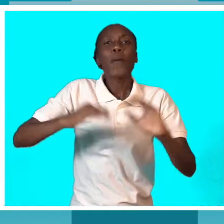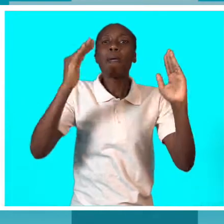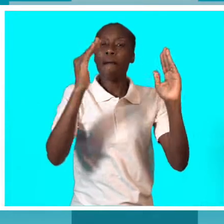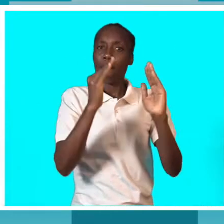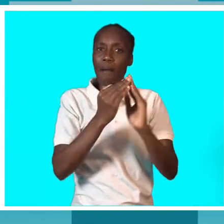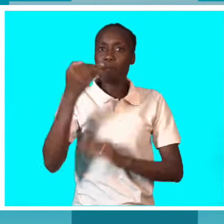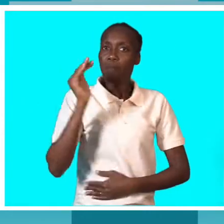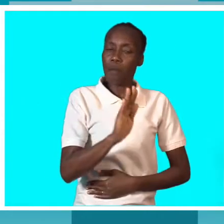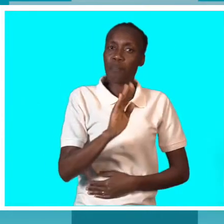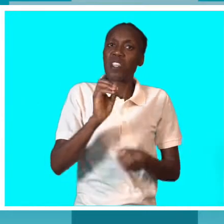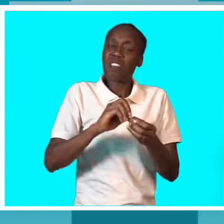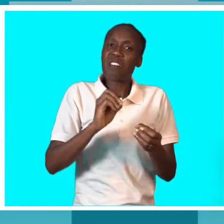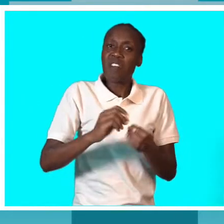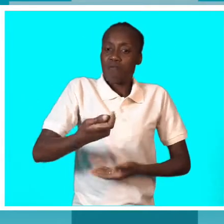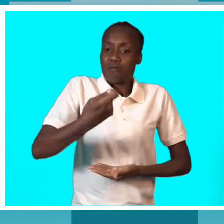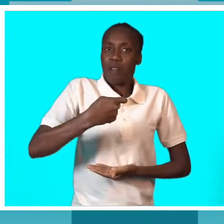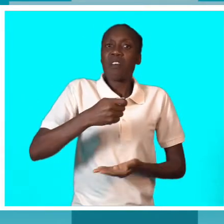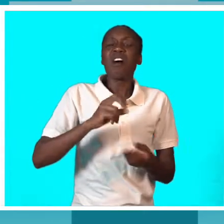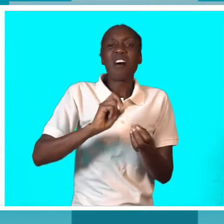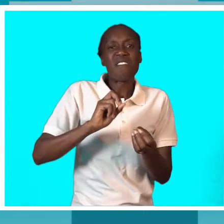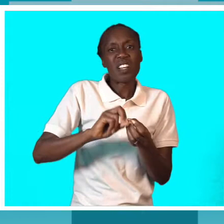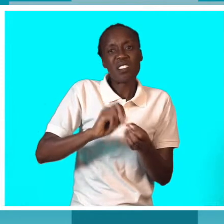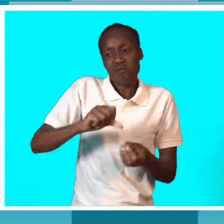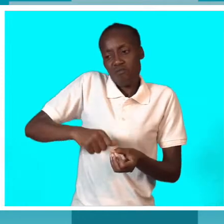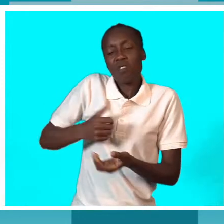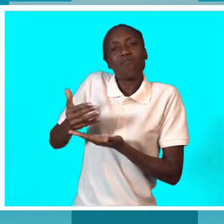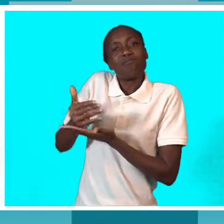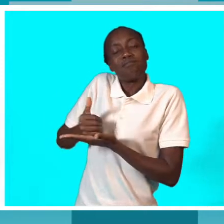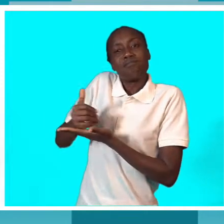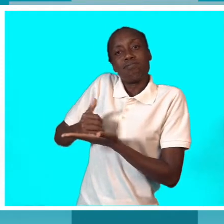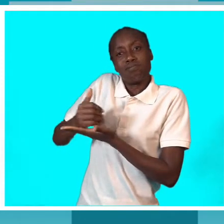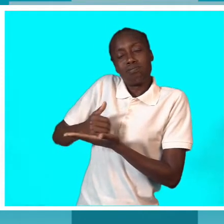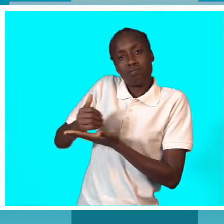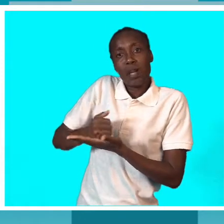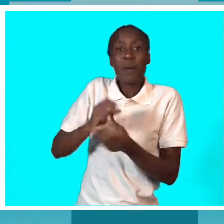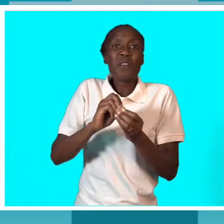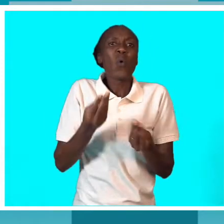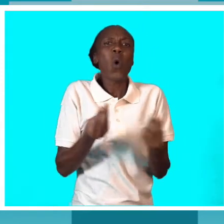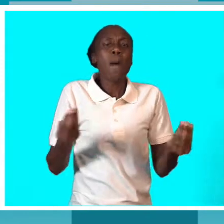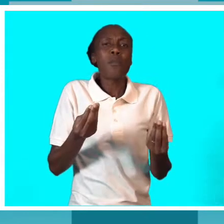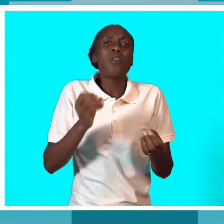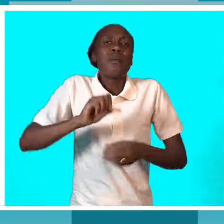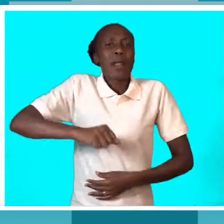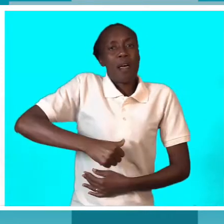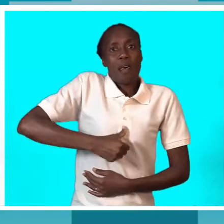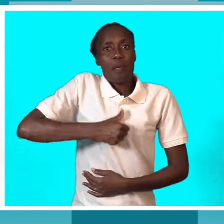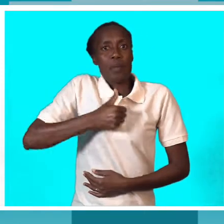se sustentar. Com esta prática, até que ponto pode elevar a autoestima, não só dessas duas senhoras que